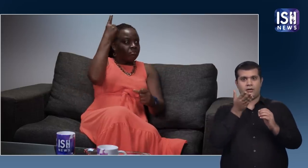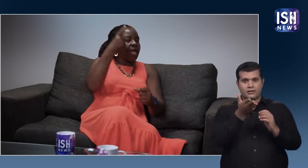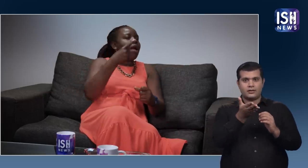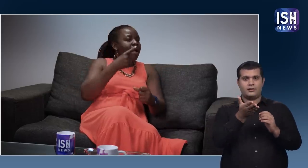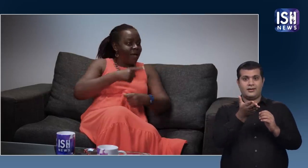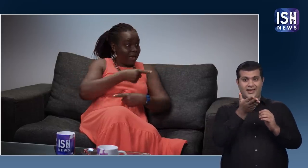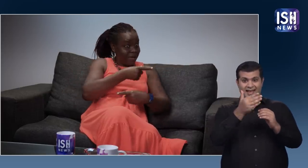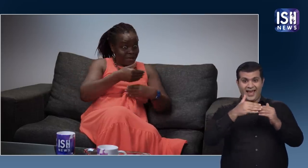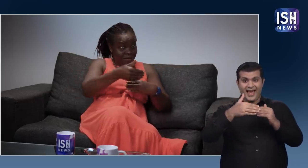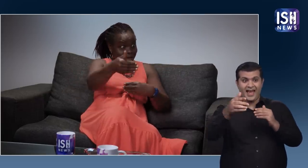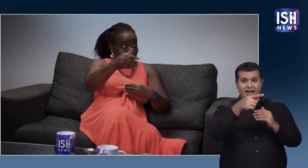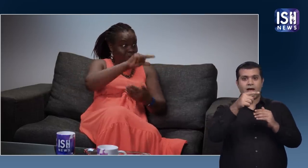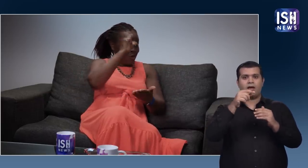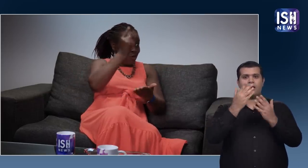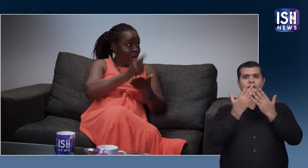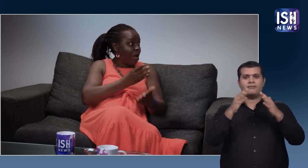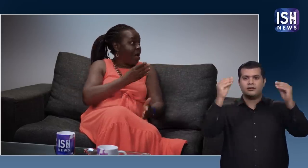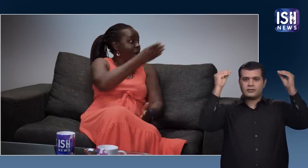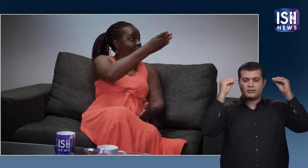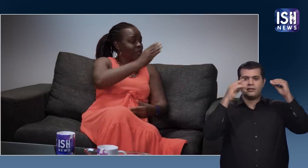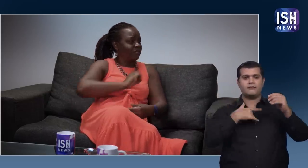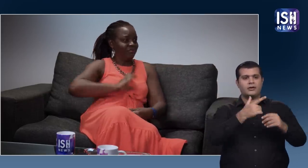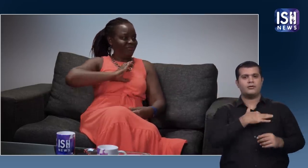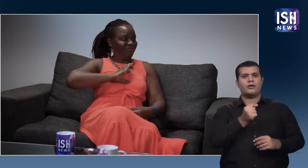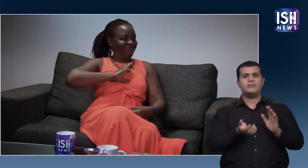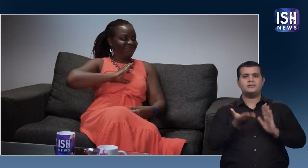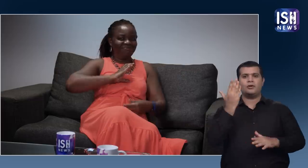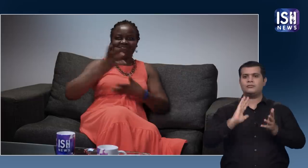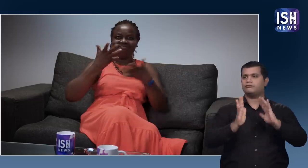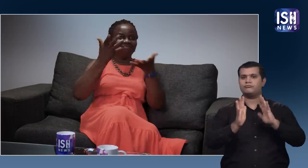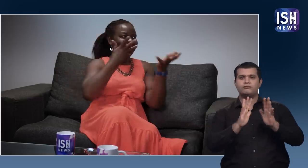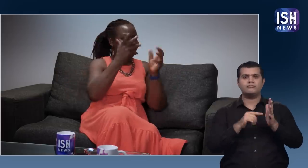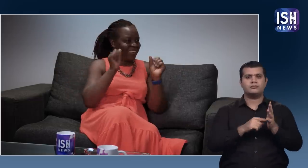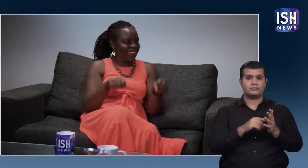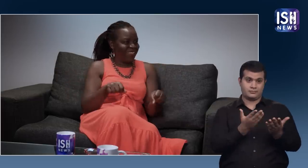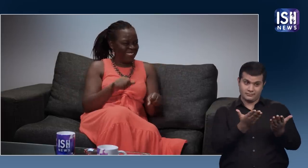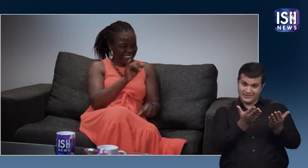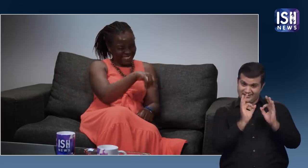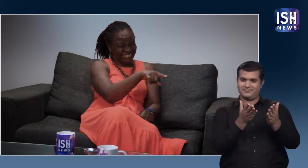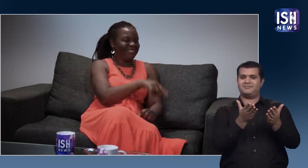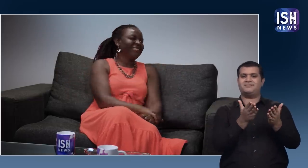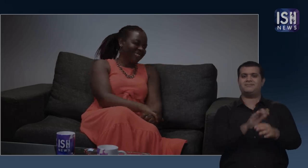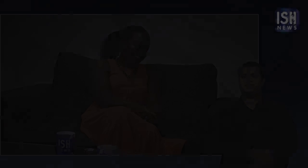कुछ समझ गए ग्राजुएशन के बाद जब आप दुनिया में कदम रखते हैं तो आपको पता होता है कि क्या करना और आत्मविश्वास से करते हैं बस यही तो है